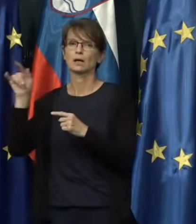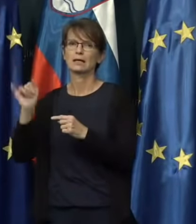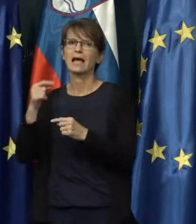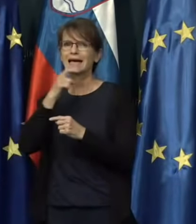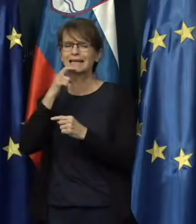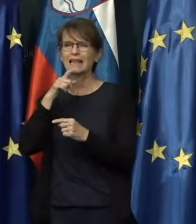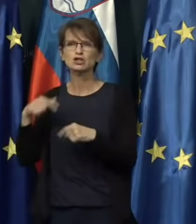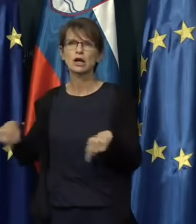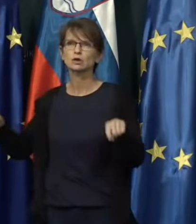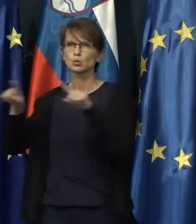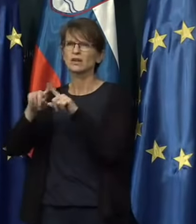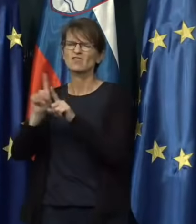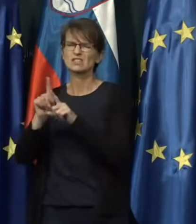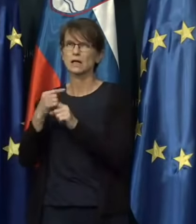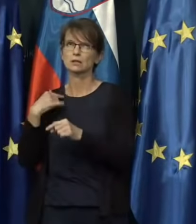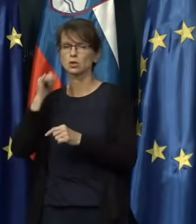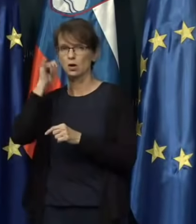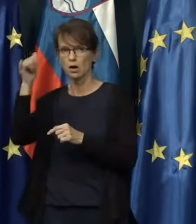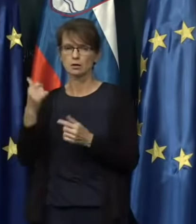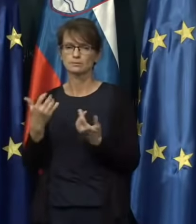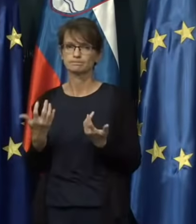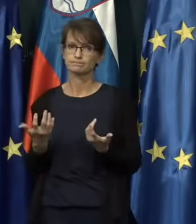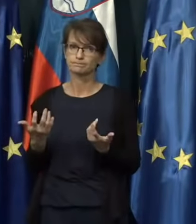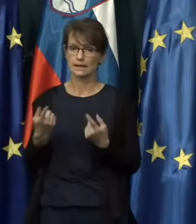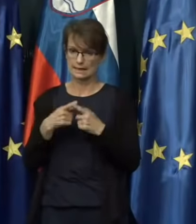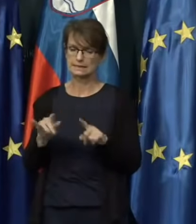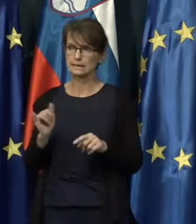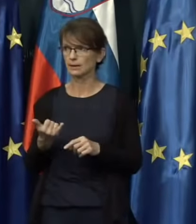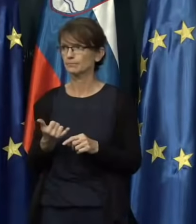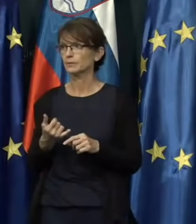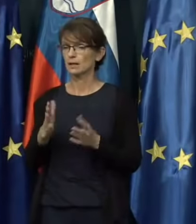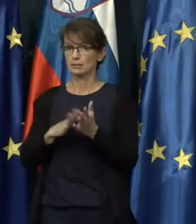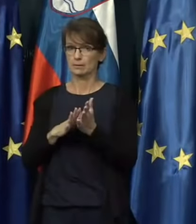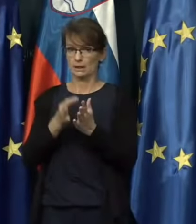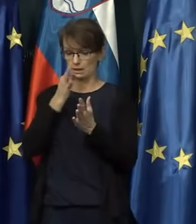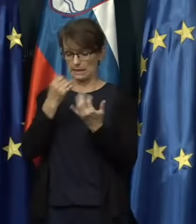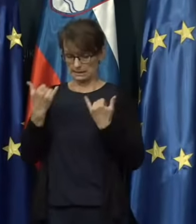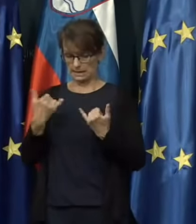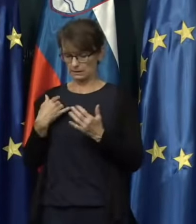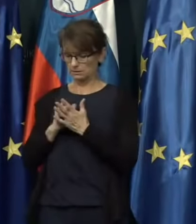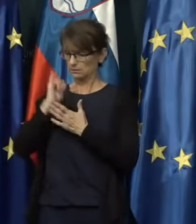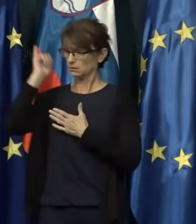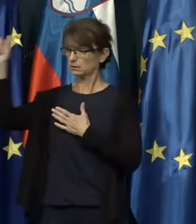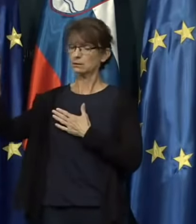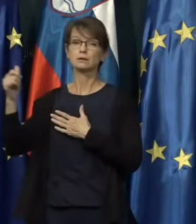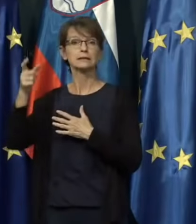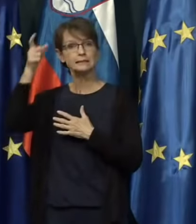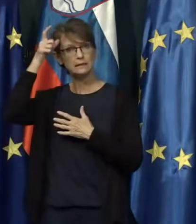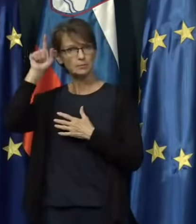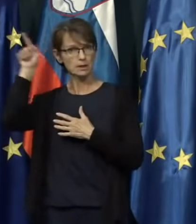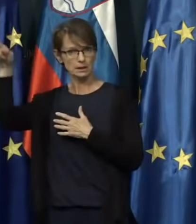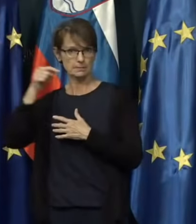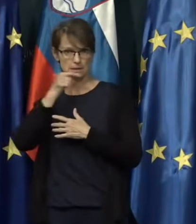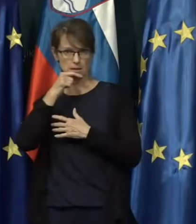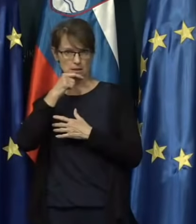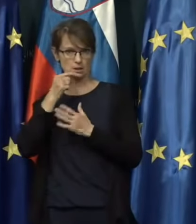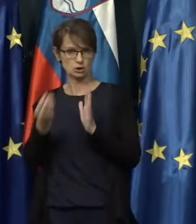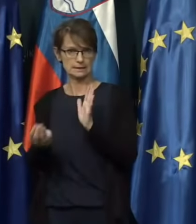kot rdeča zona. Ja, ampak če, spravo, če grem danes v Srbijo, ki je na rdečem seznamu,